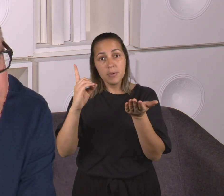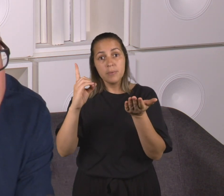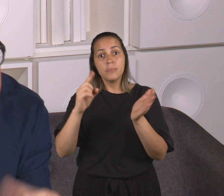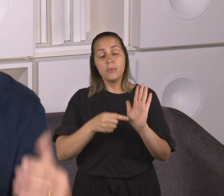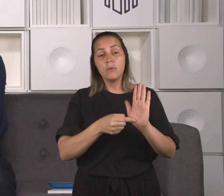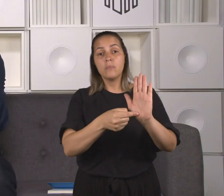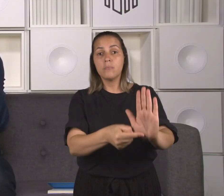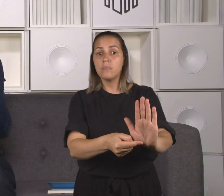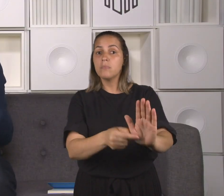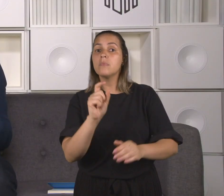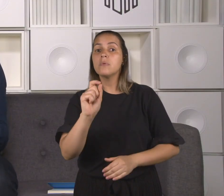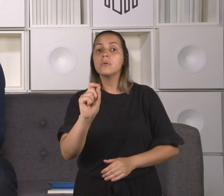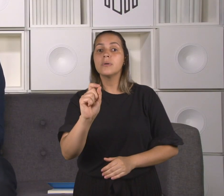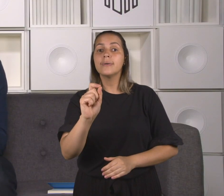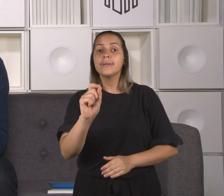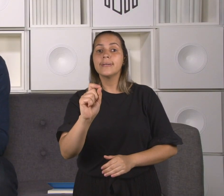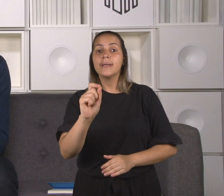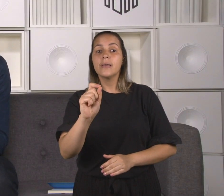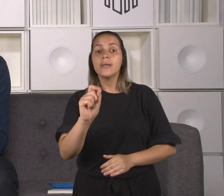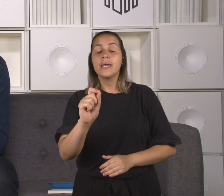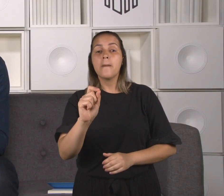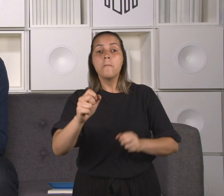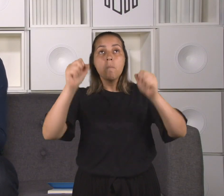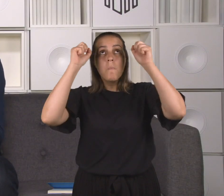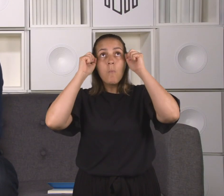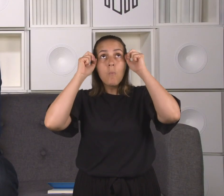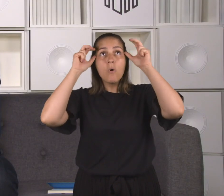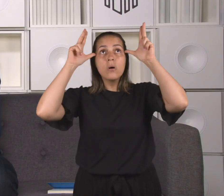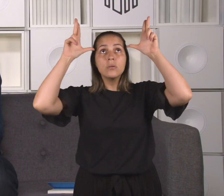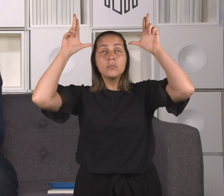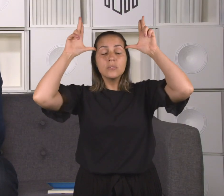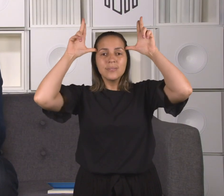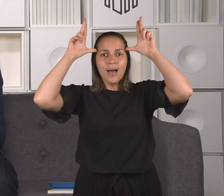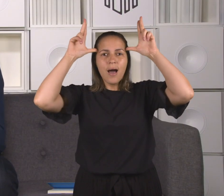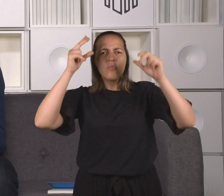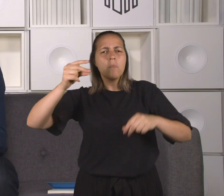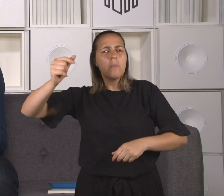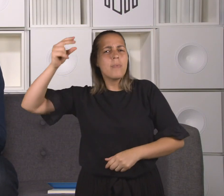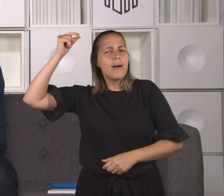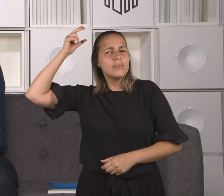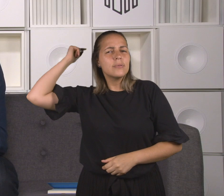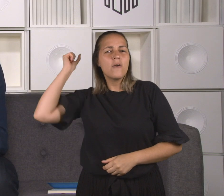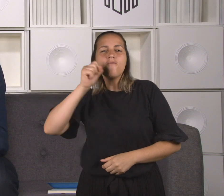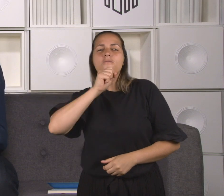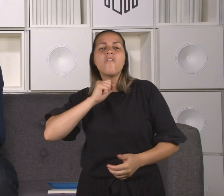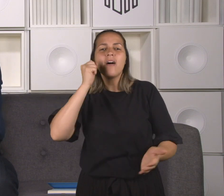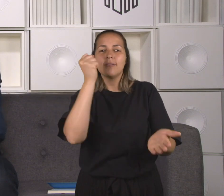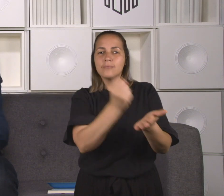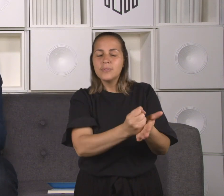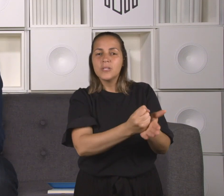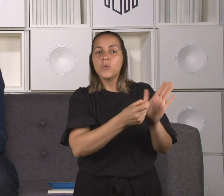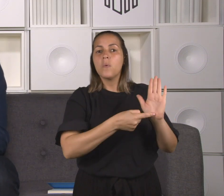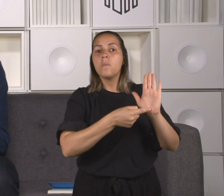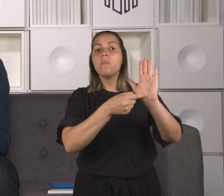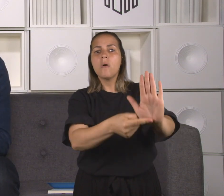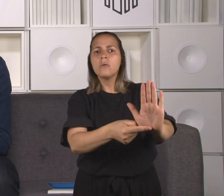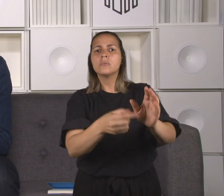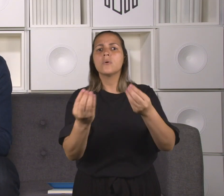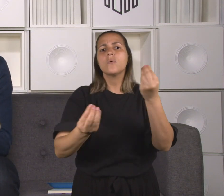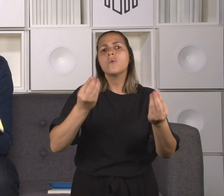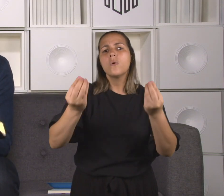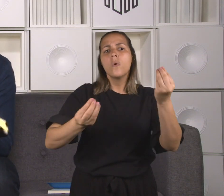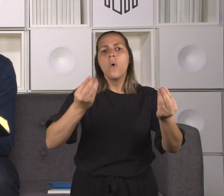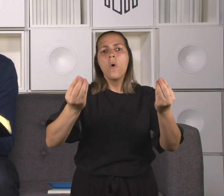registro das orientações de Moisés, das orientações da Torá, da lei, a respeito de como se deve tratar um leproso.